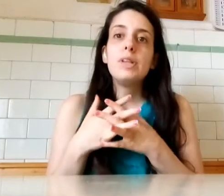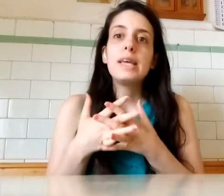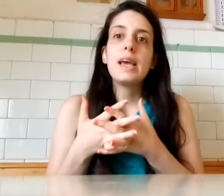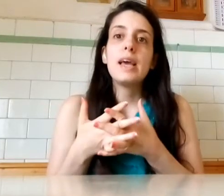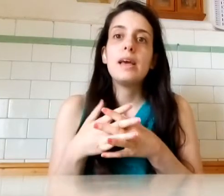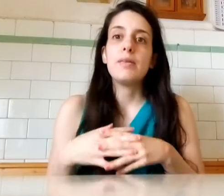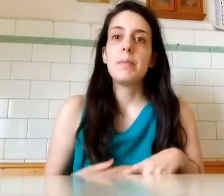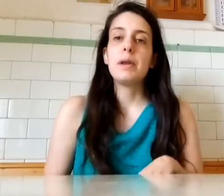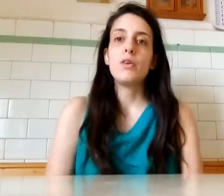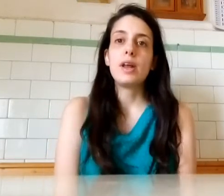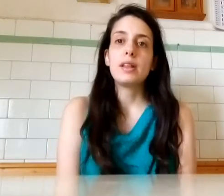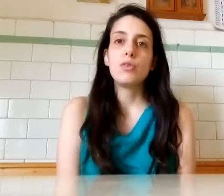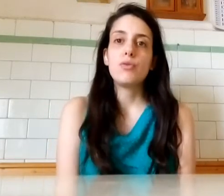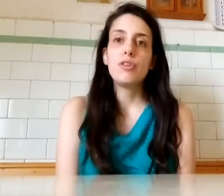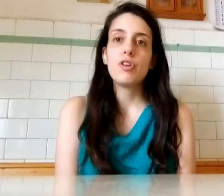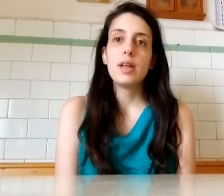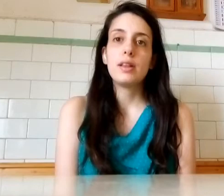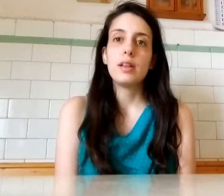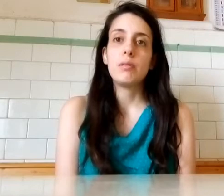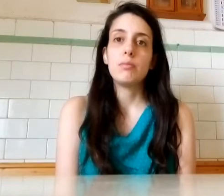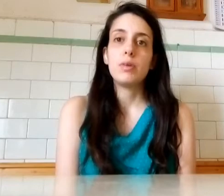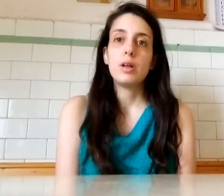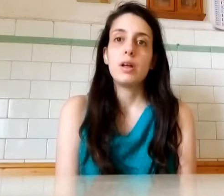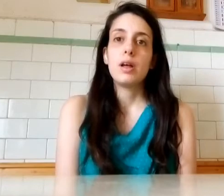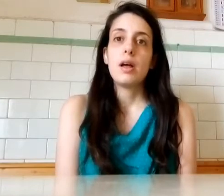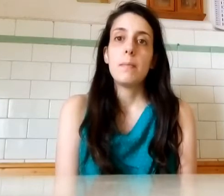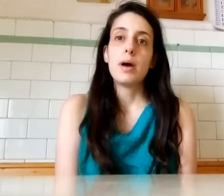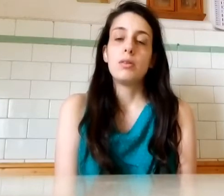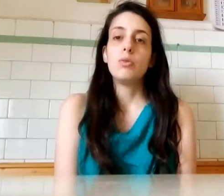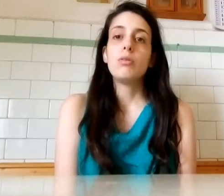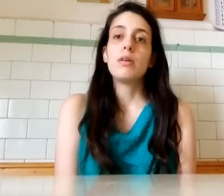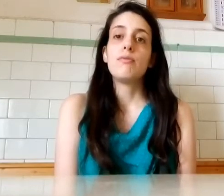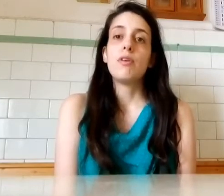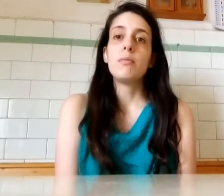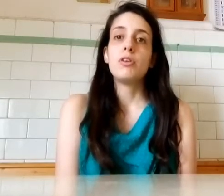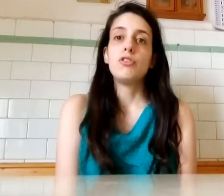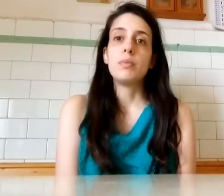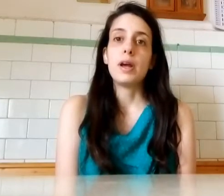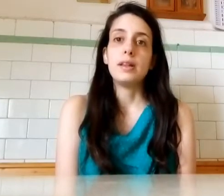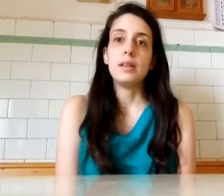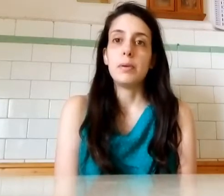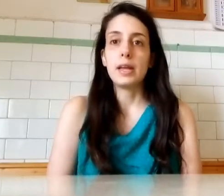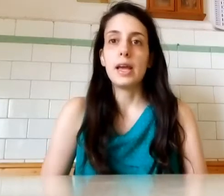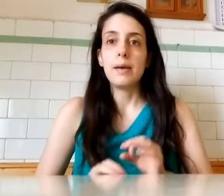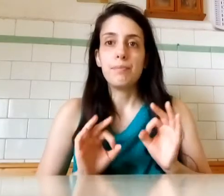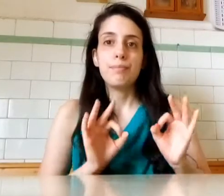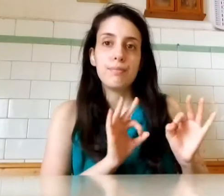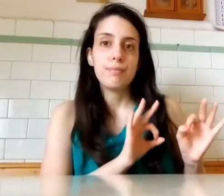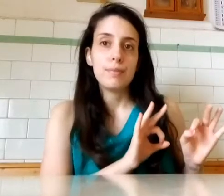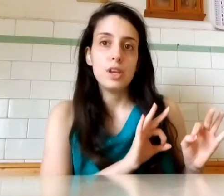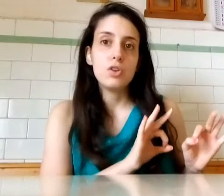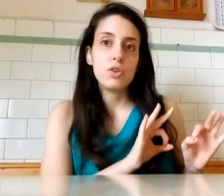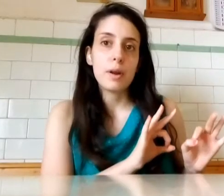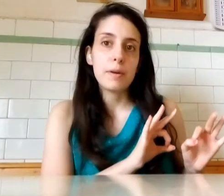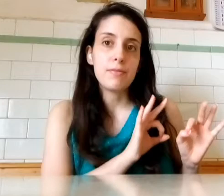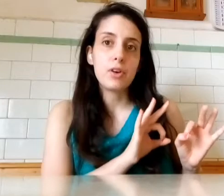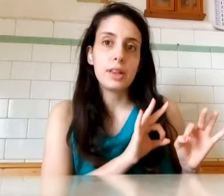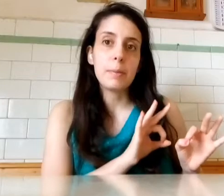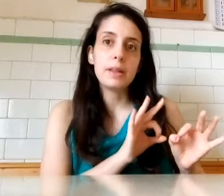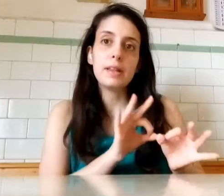Dopodiché Sempre con aria da sufficienza Ma tu che farmaci prendi Perché Io dovrei per forza Prendere